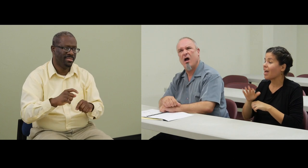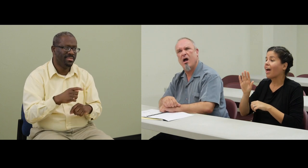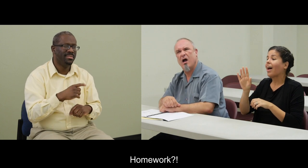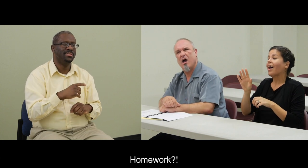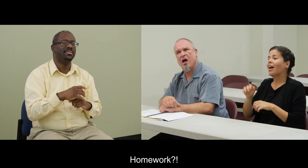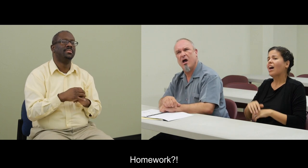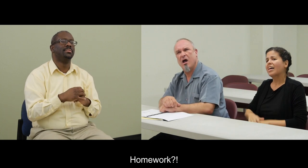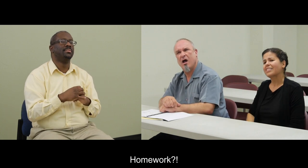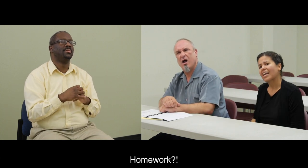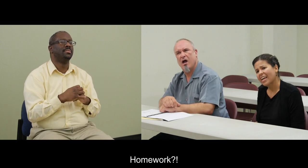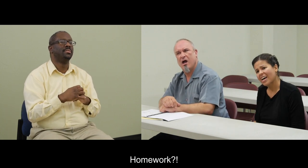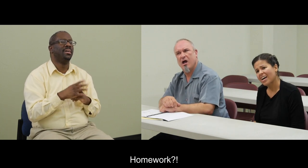¡Ay, tarea!